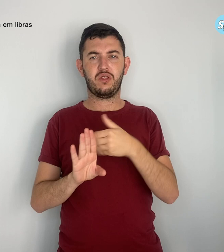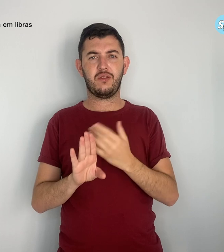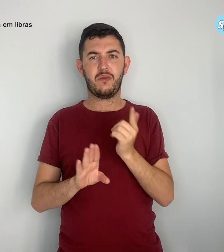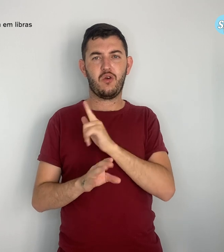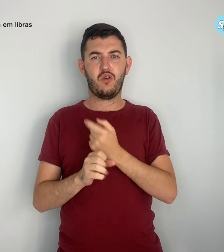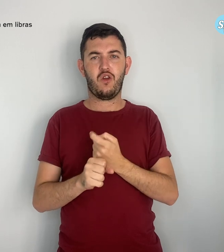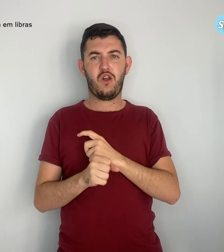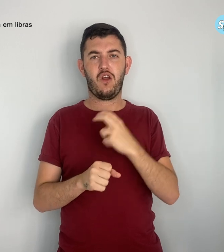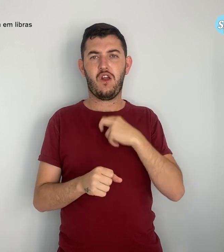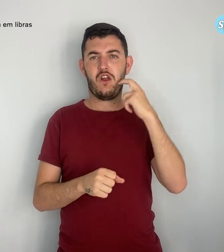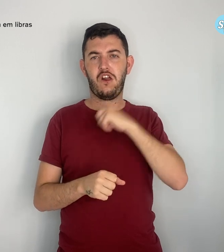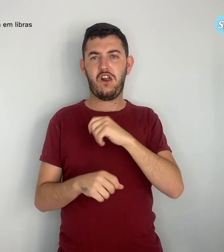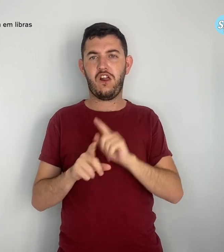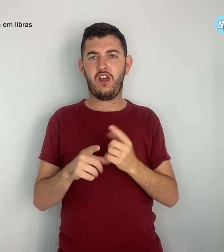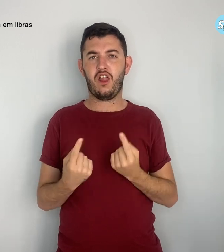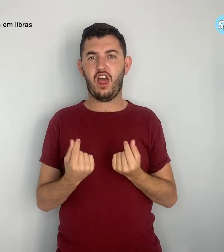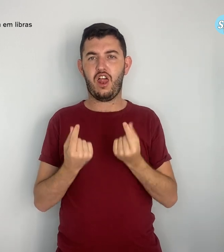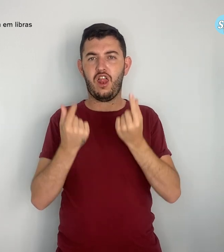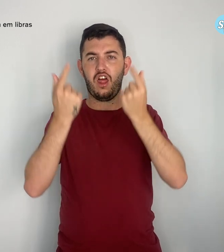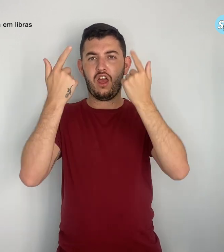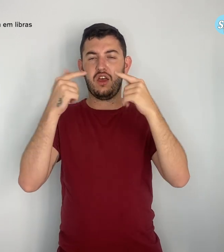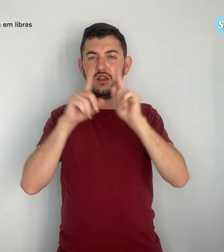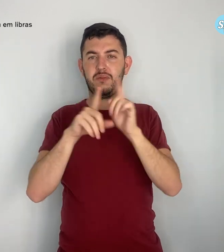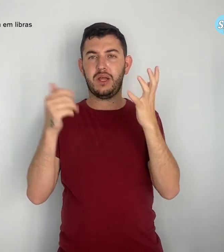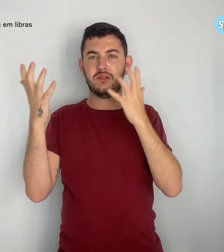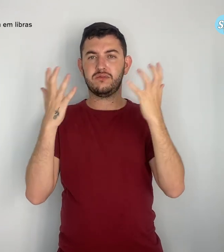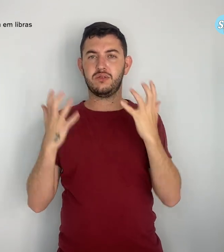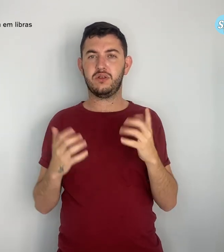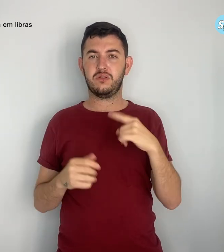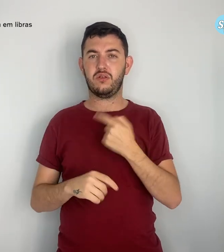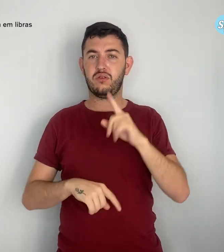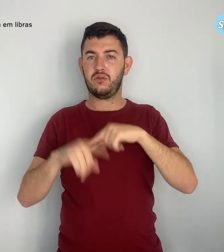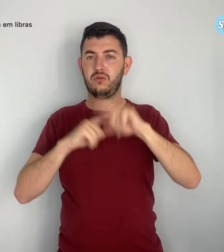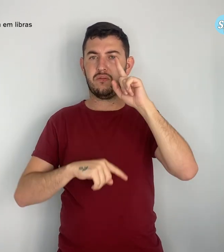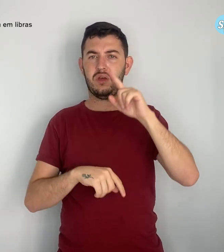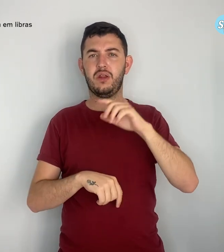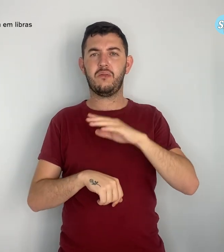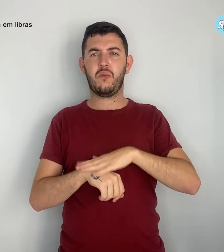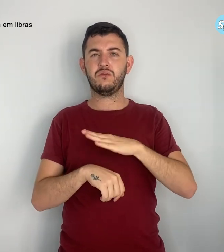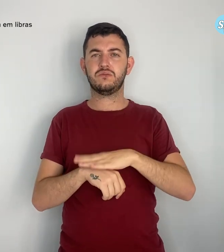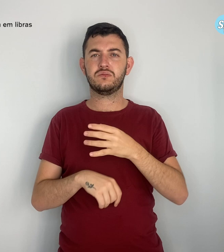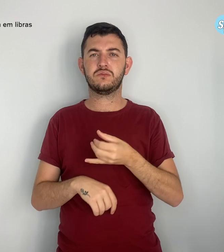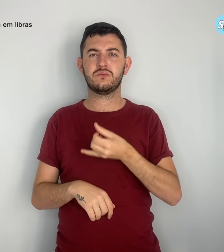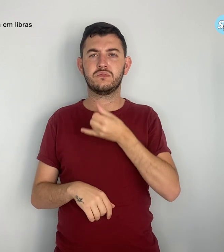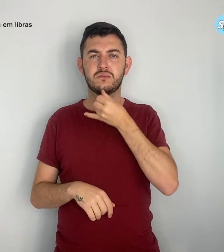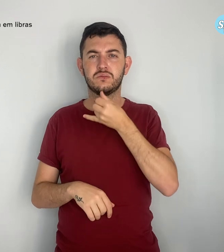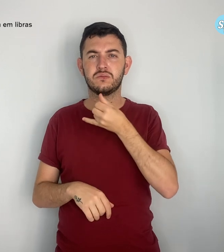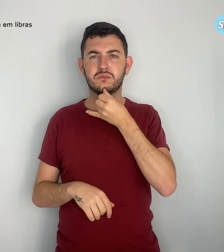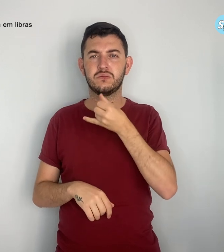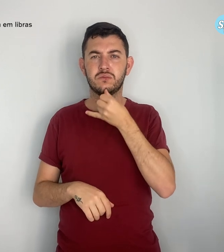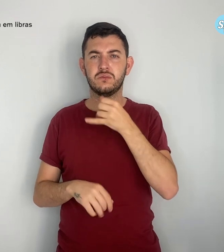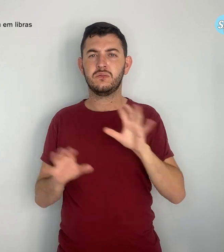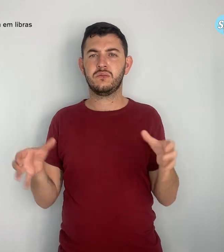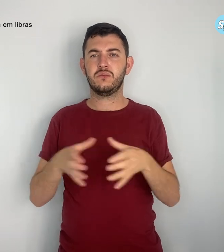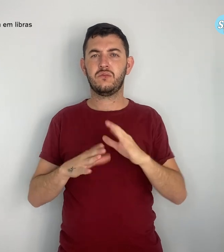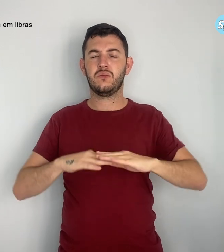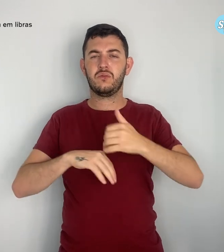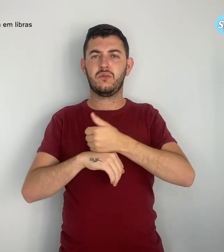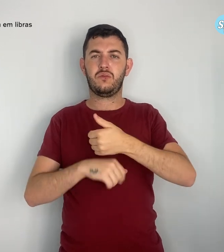desespero. Superamos tristezas insuperáveis. A classe trabalhadora foi o alvo